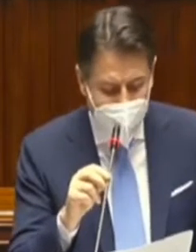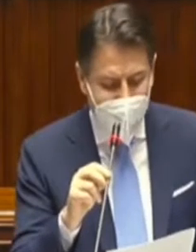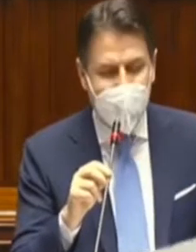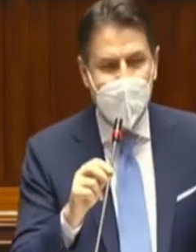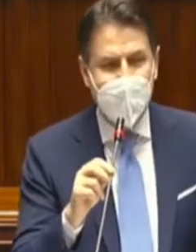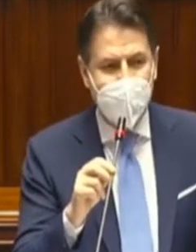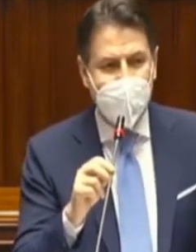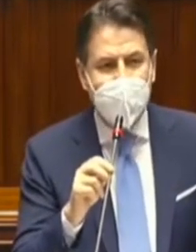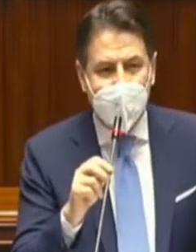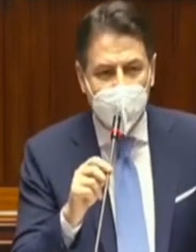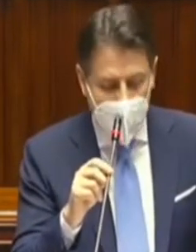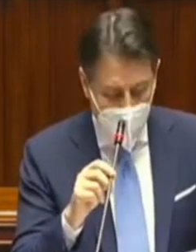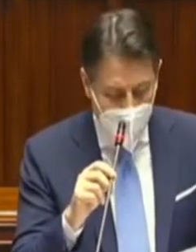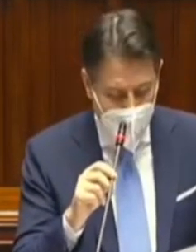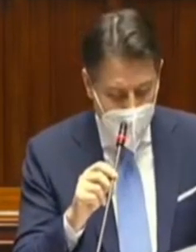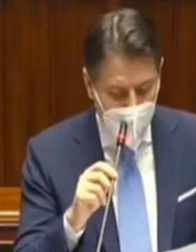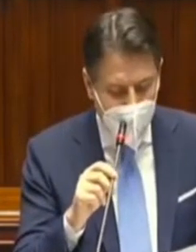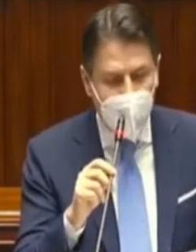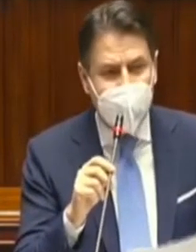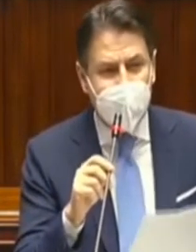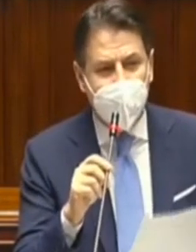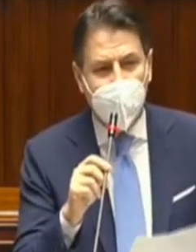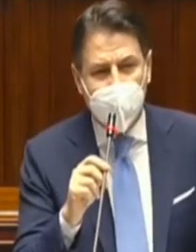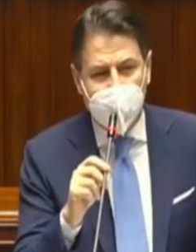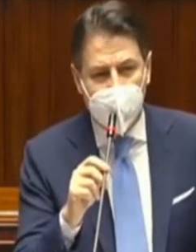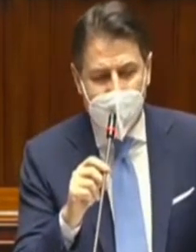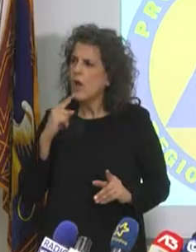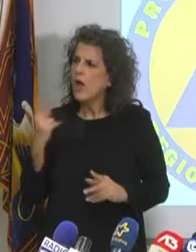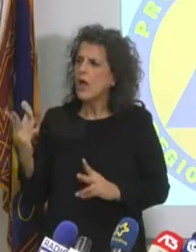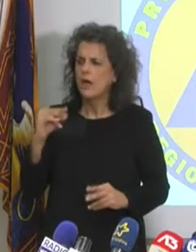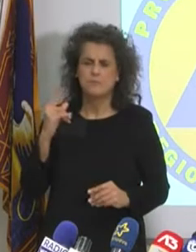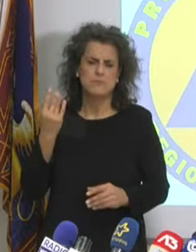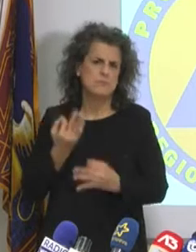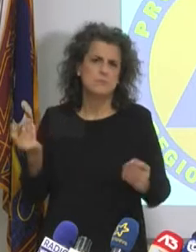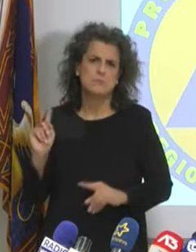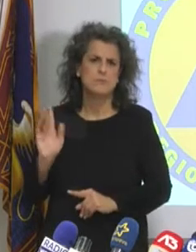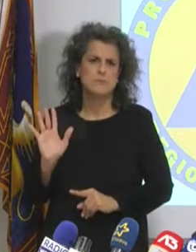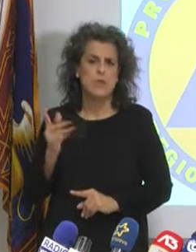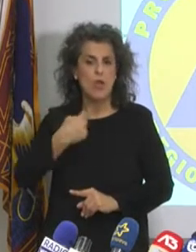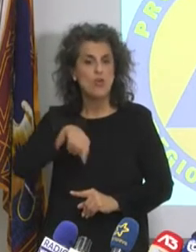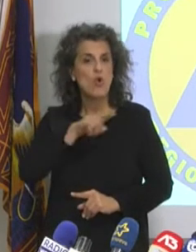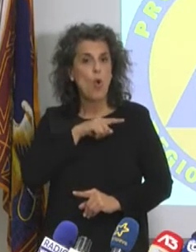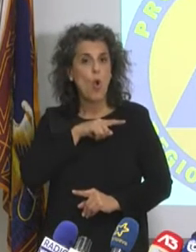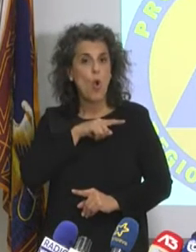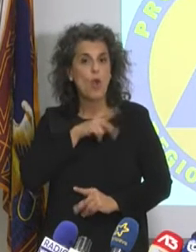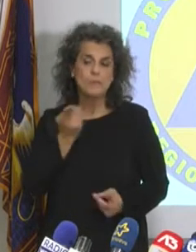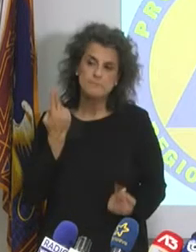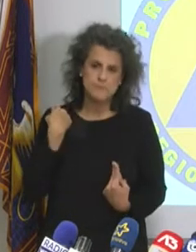dichiarazioni del premier Conte sulla riforma dell'articolo quinto della Costituzione. Che sia chiaro che noi non siamo messi a via,